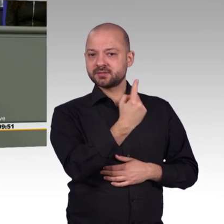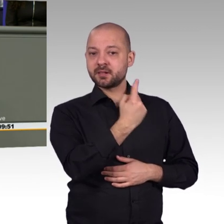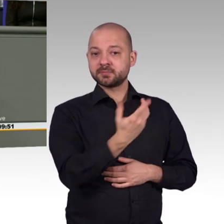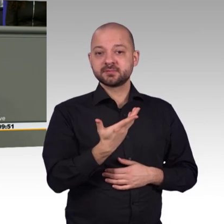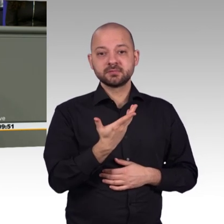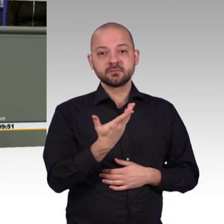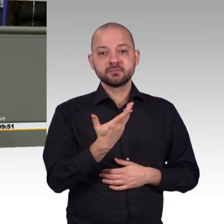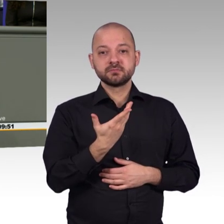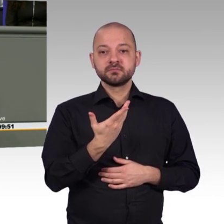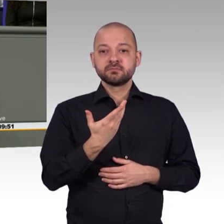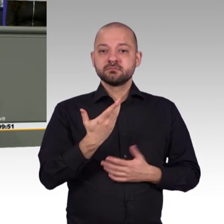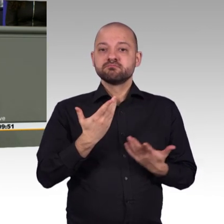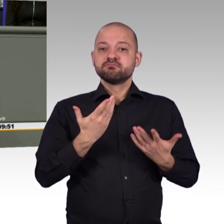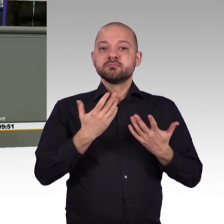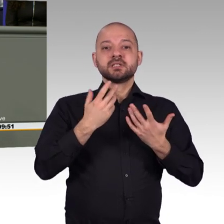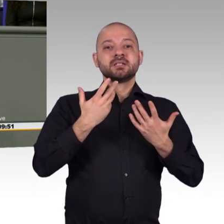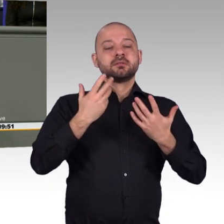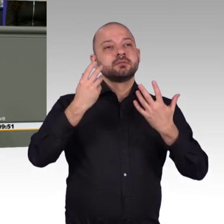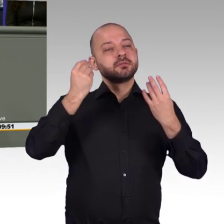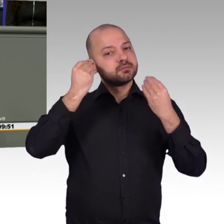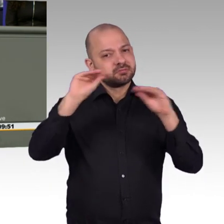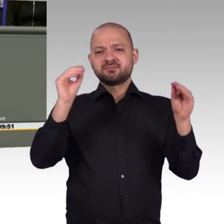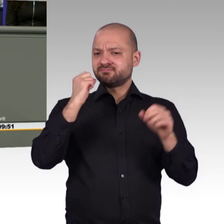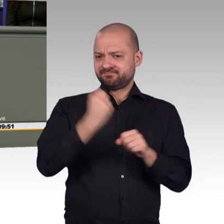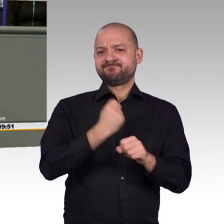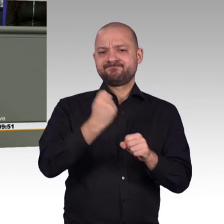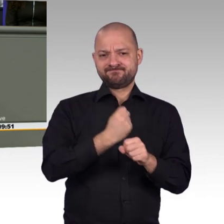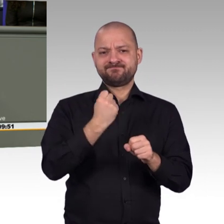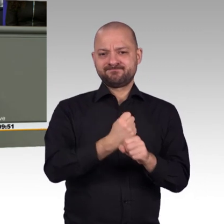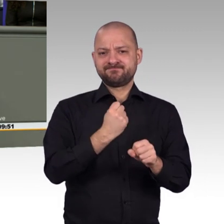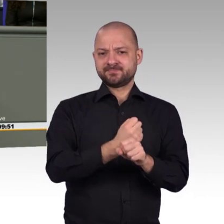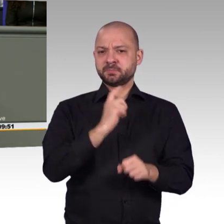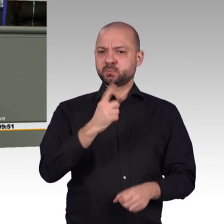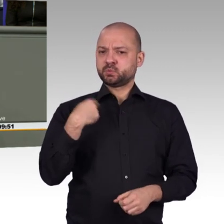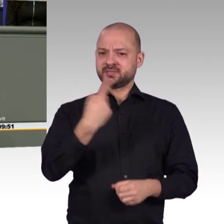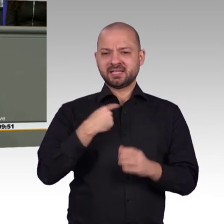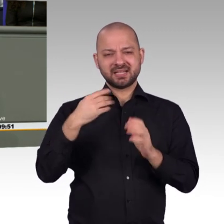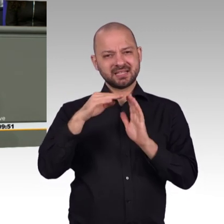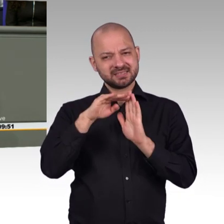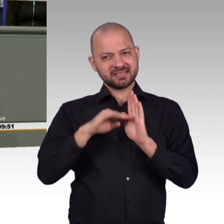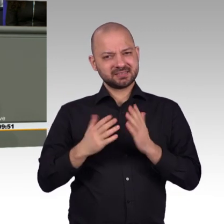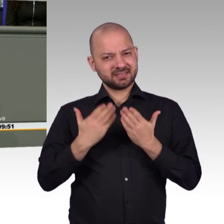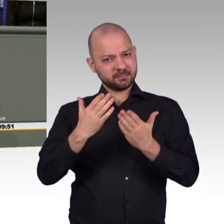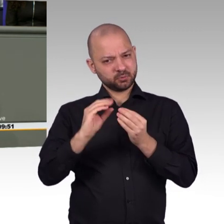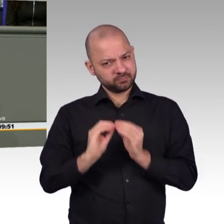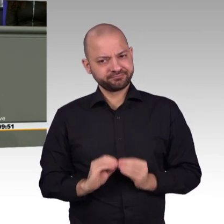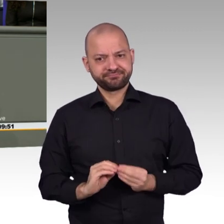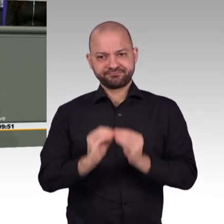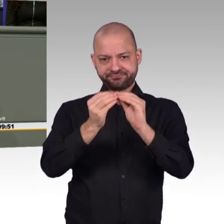aber natürlich die Infrastruktur als Basis des Ganzen mir anschaue, dann ist diese Debatte heute Morgen hier doch sehr,